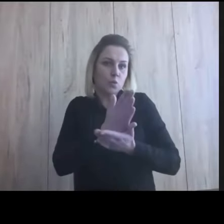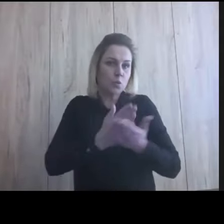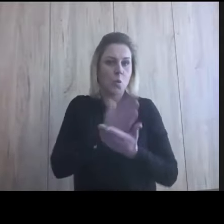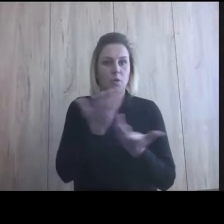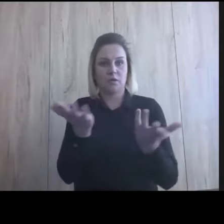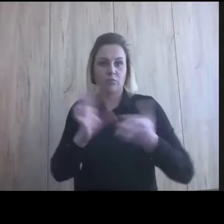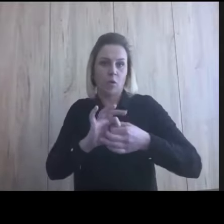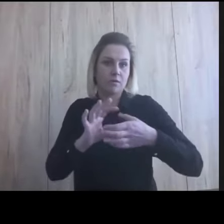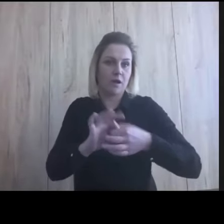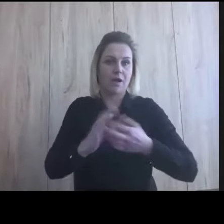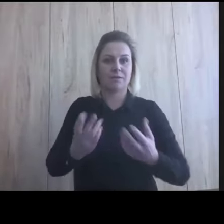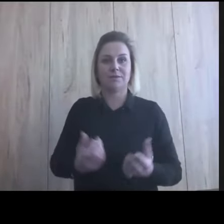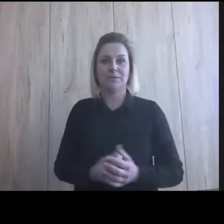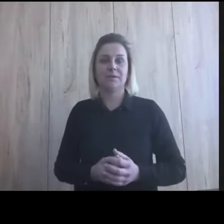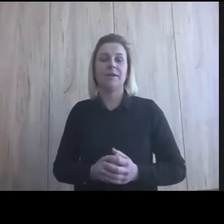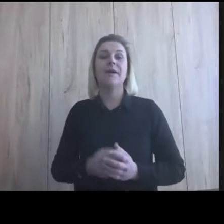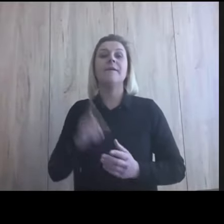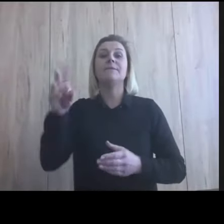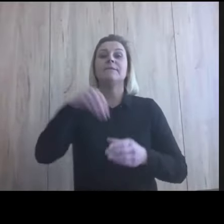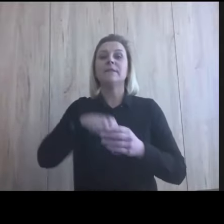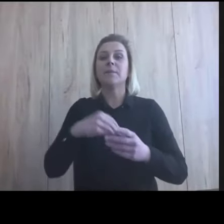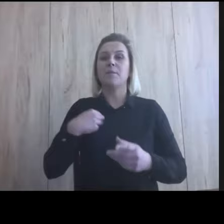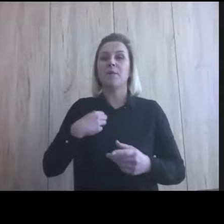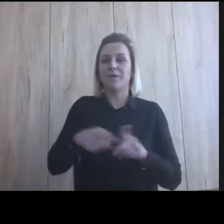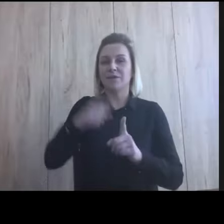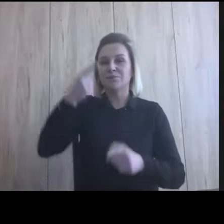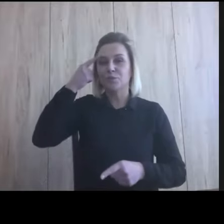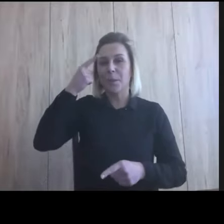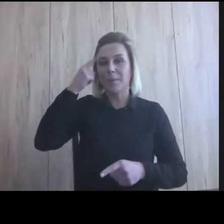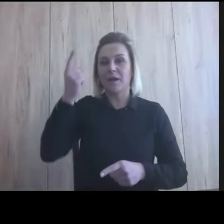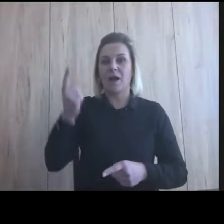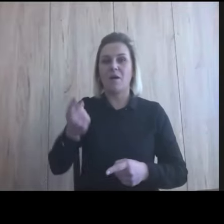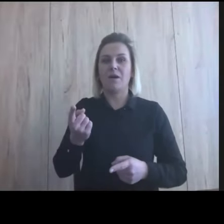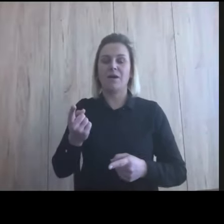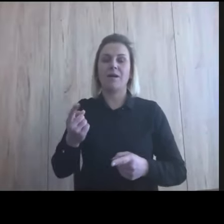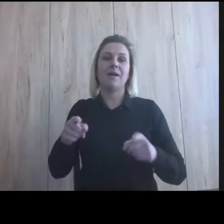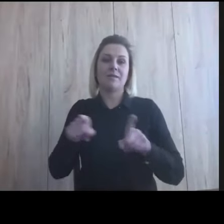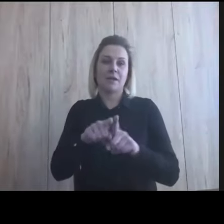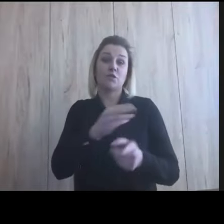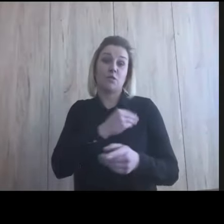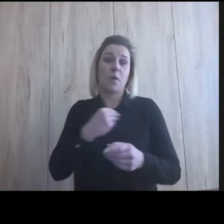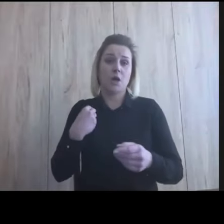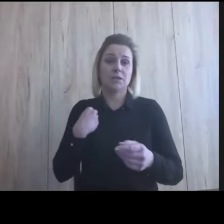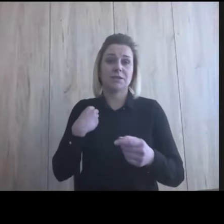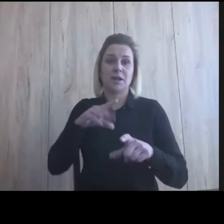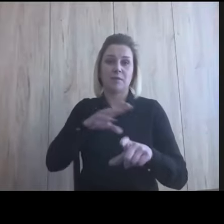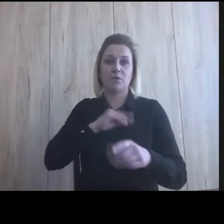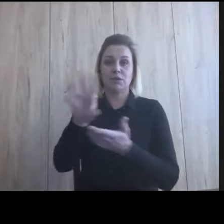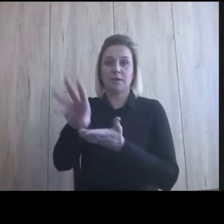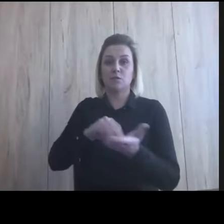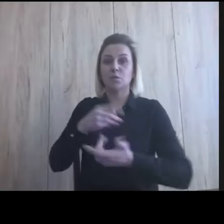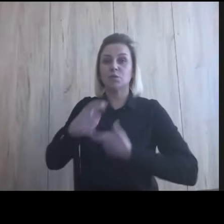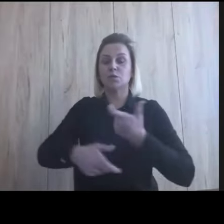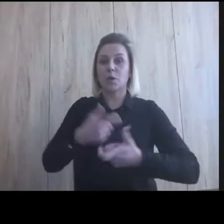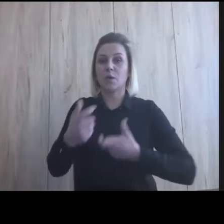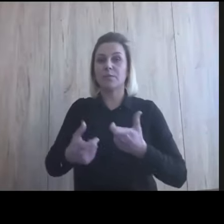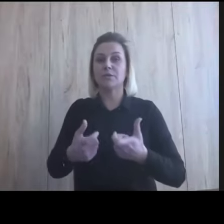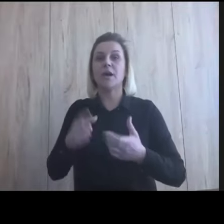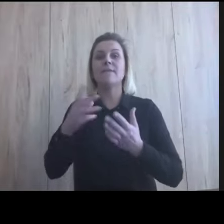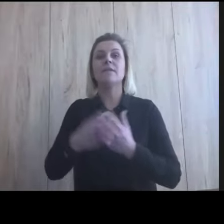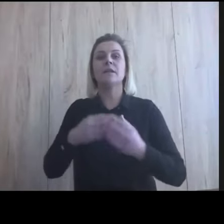okoliczności. W Holandii była taka akcja, teraz mi się przypomniało, w sumie można by w Polsce też zrobić, że było jakieś ogłoszenie